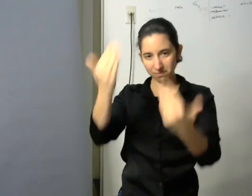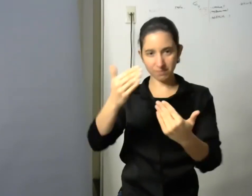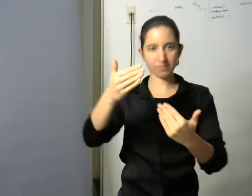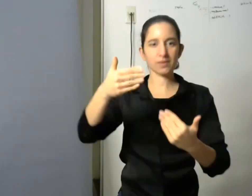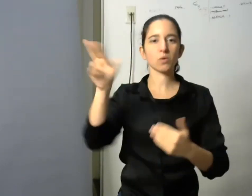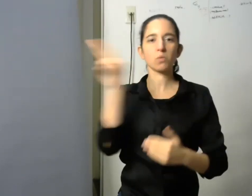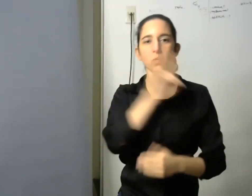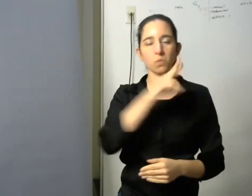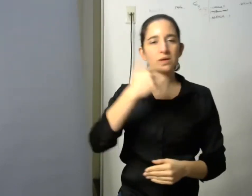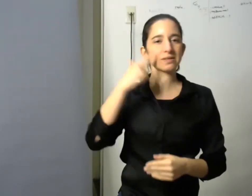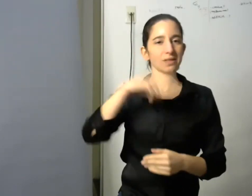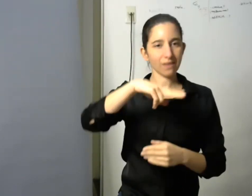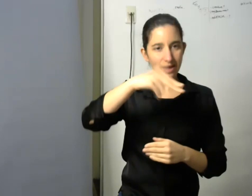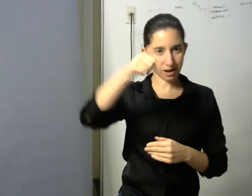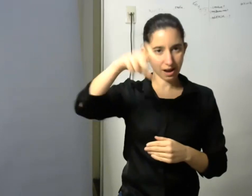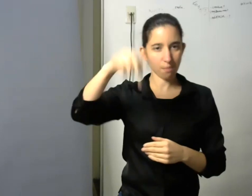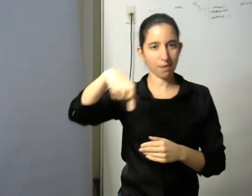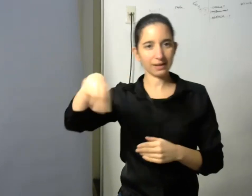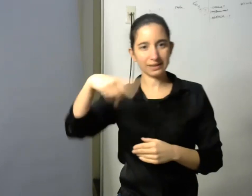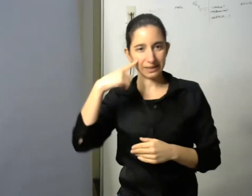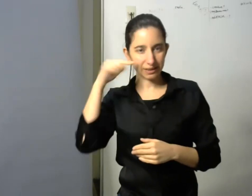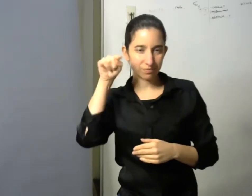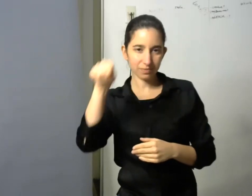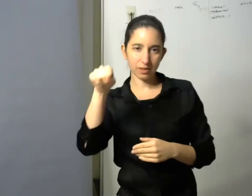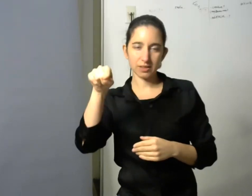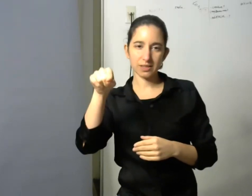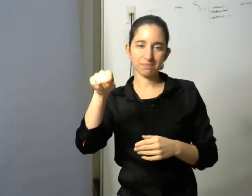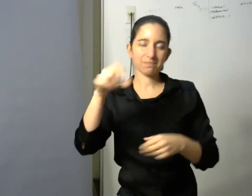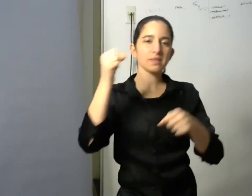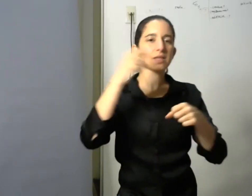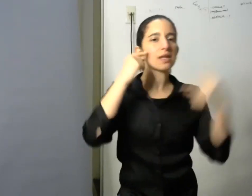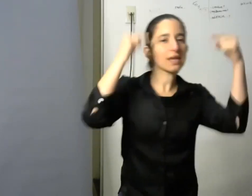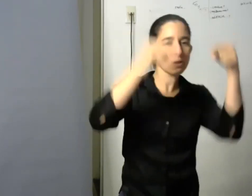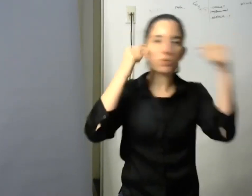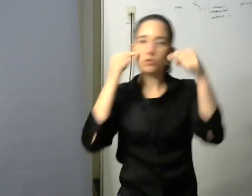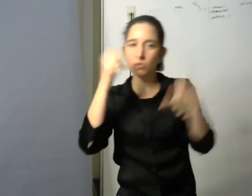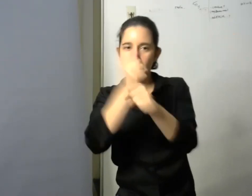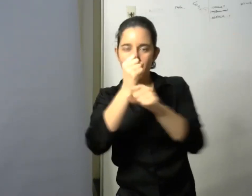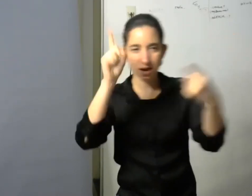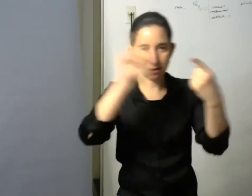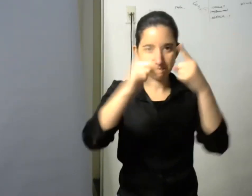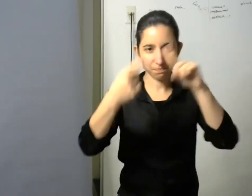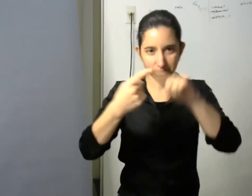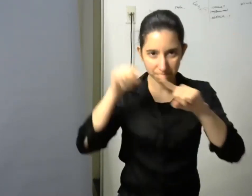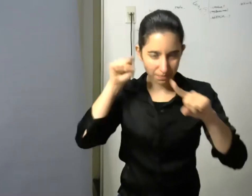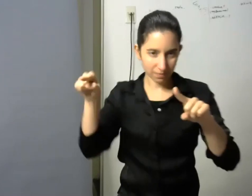responsable del área de relaciones interinstitucionales e internacionales de la facultad de filosofía y letras